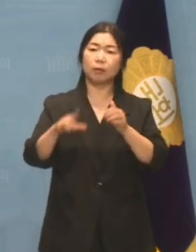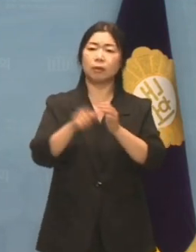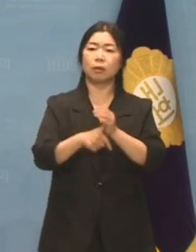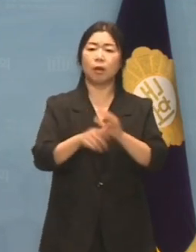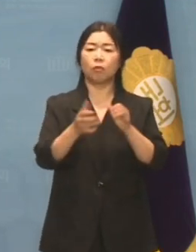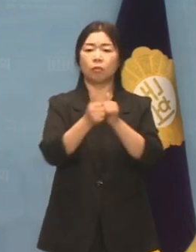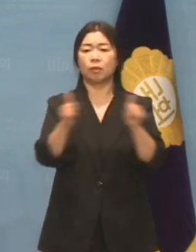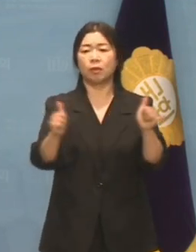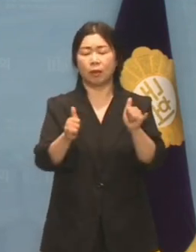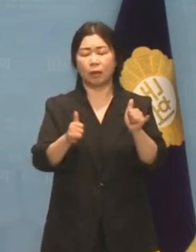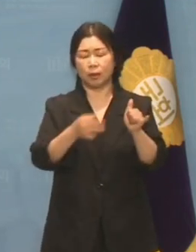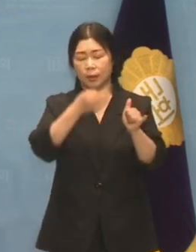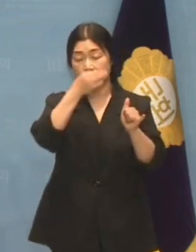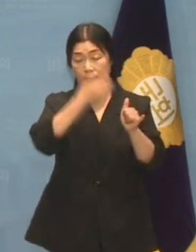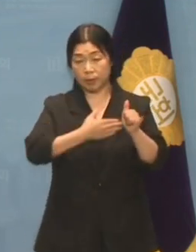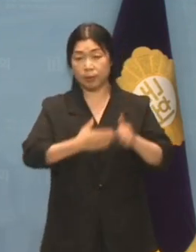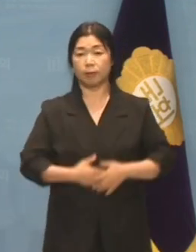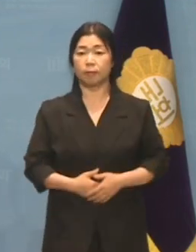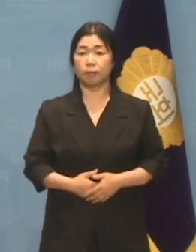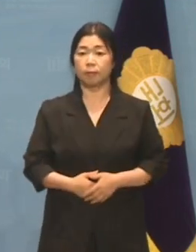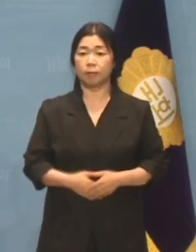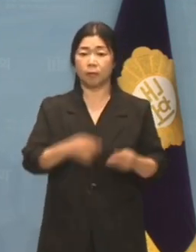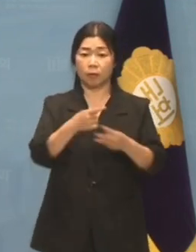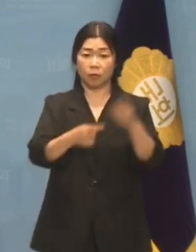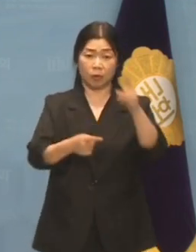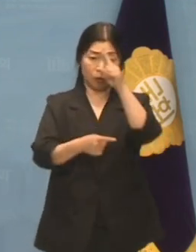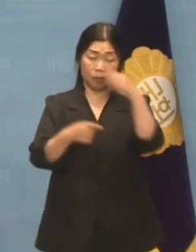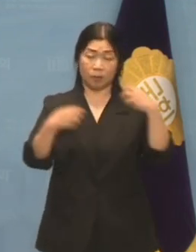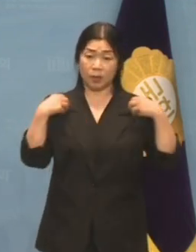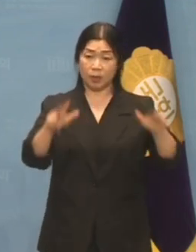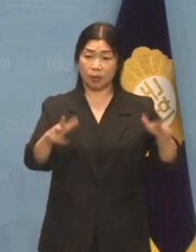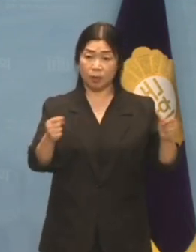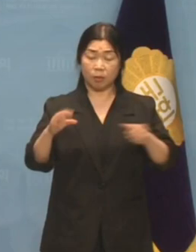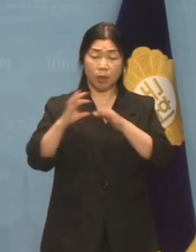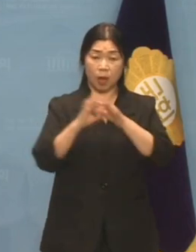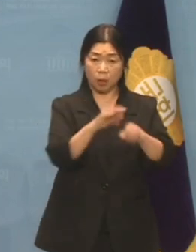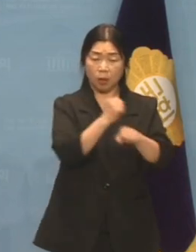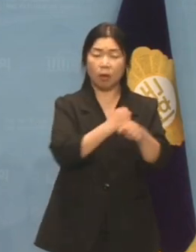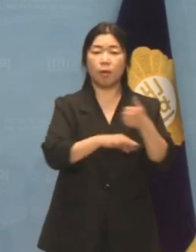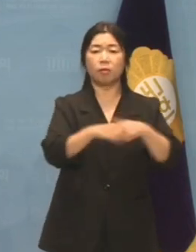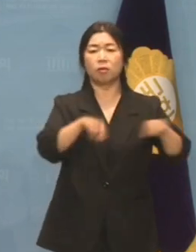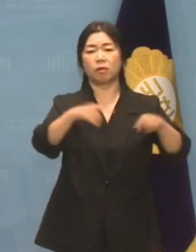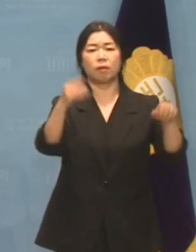후예를 자처한다면 정권의 몰락만 가속화될 것임을 분명히 경고합니다. 고맙습니다. 김태운입니다. 한글자막